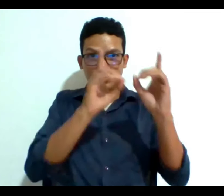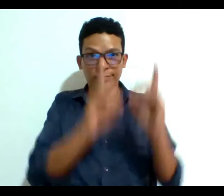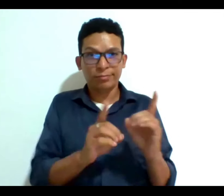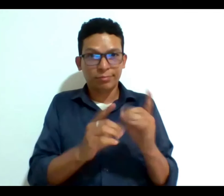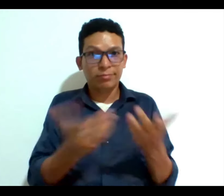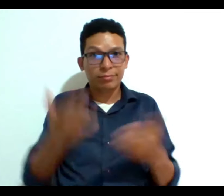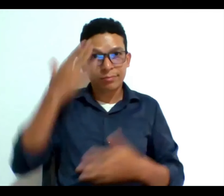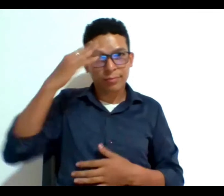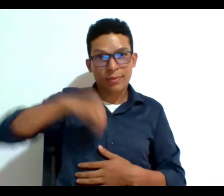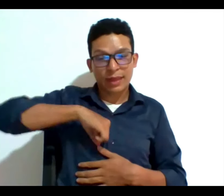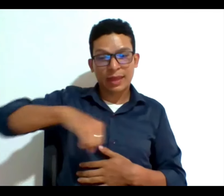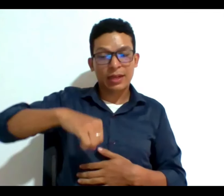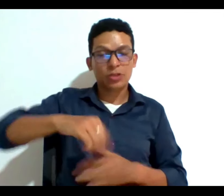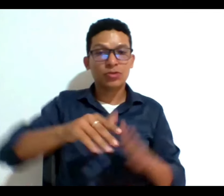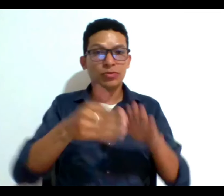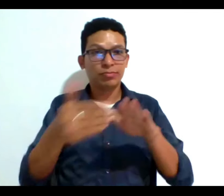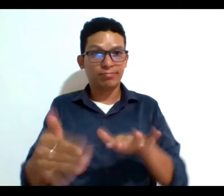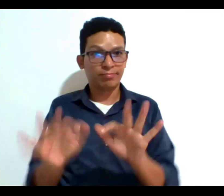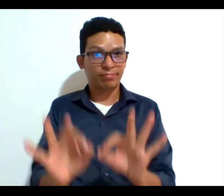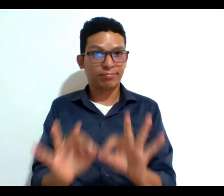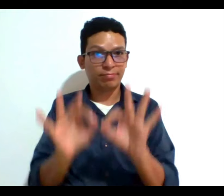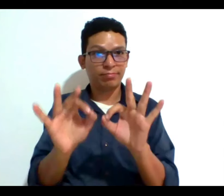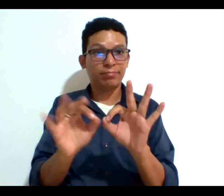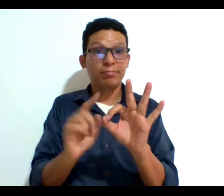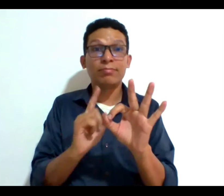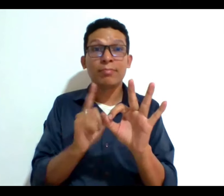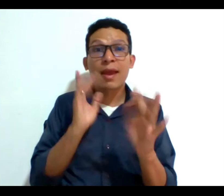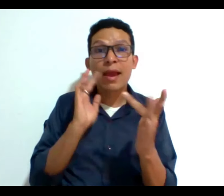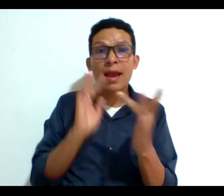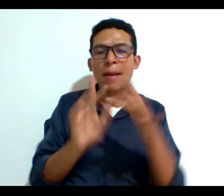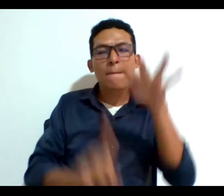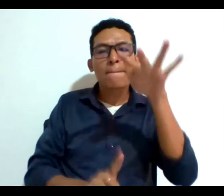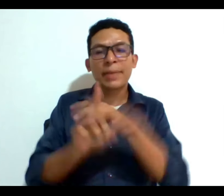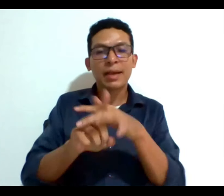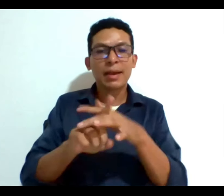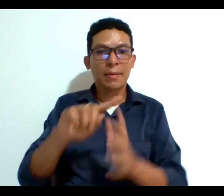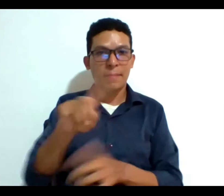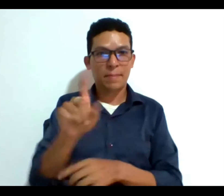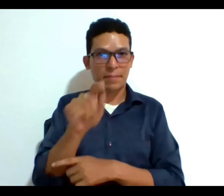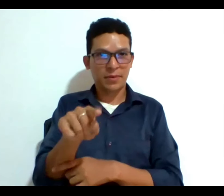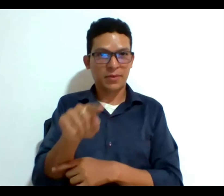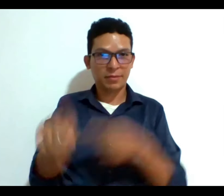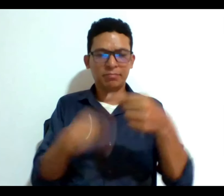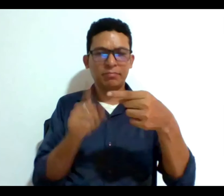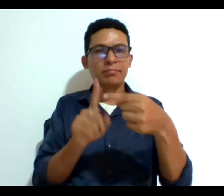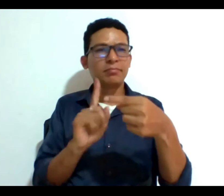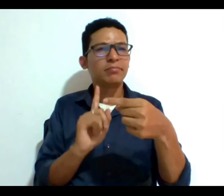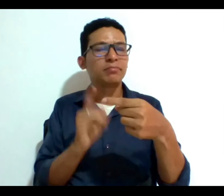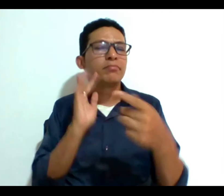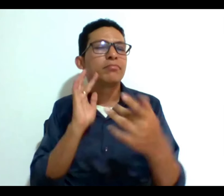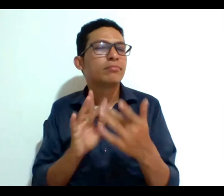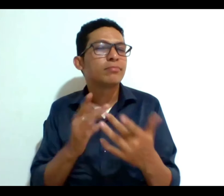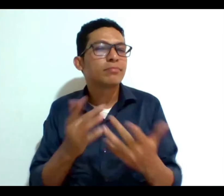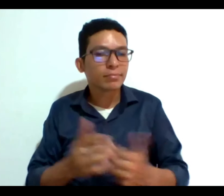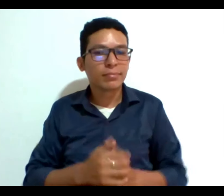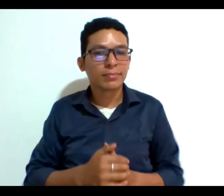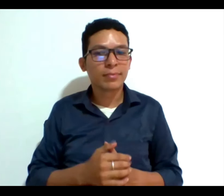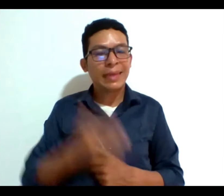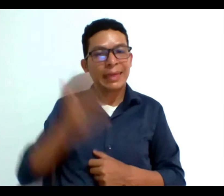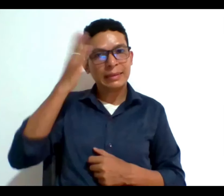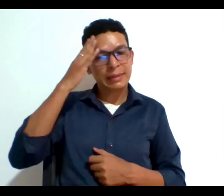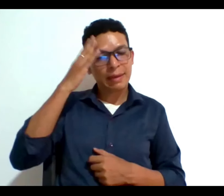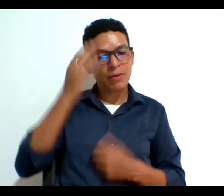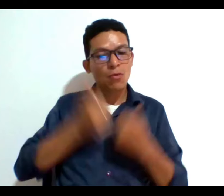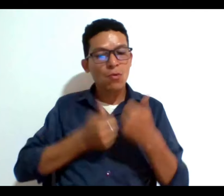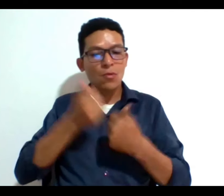el derecho a morir dignamente. En este marco, entonces, surge la primera pregunta que se relaciona con saber cuáles son